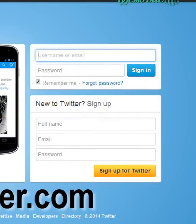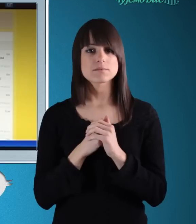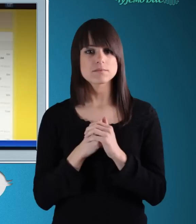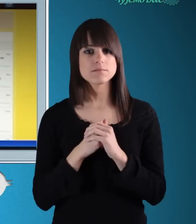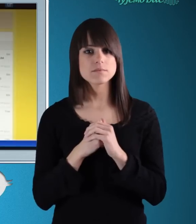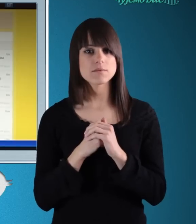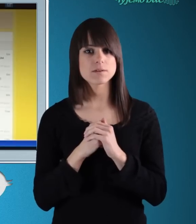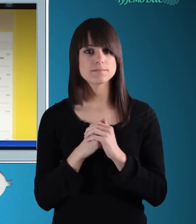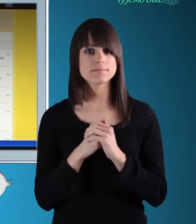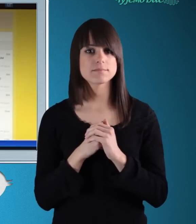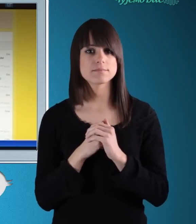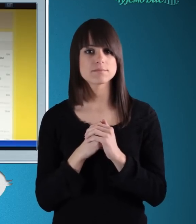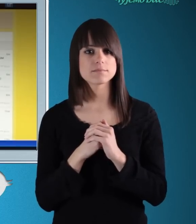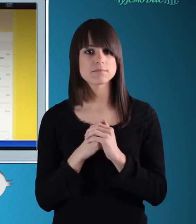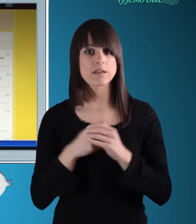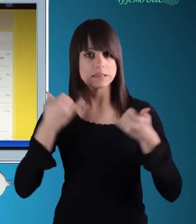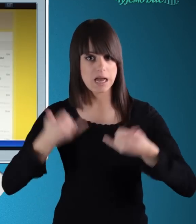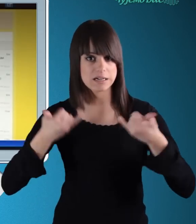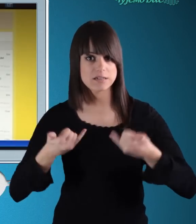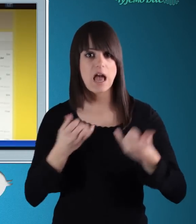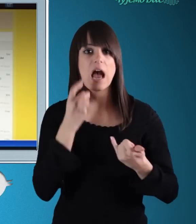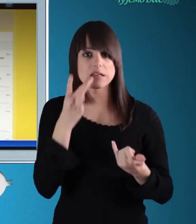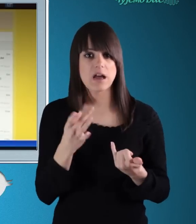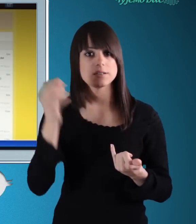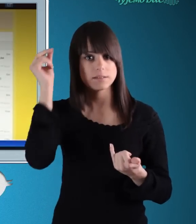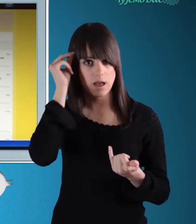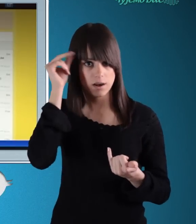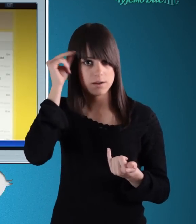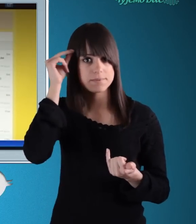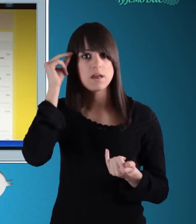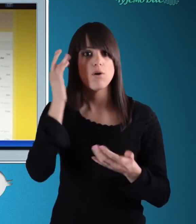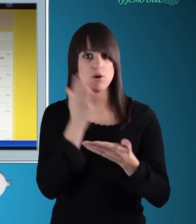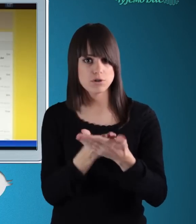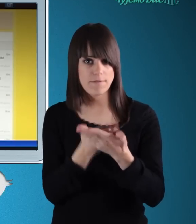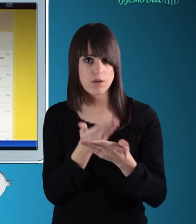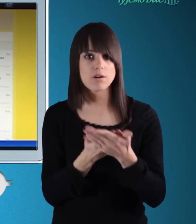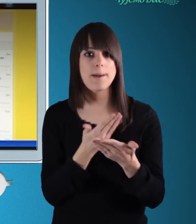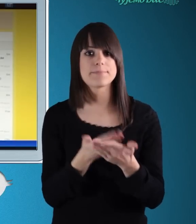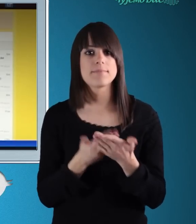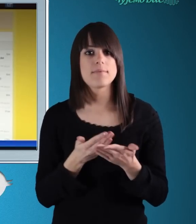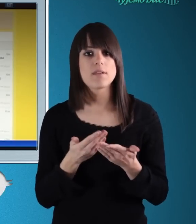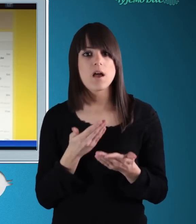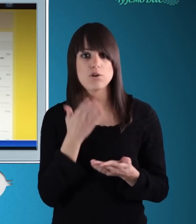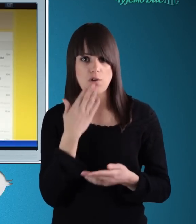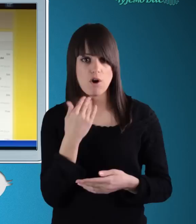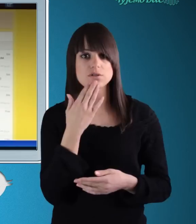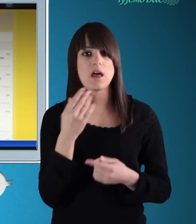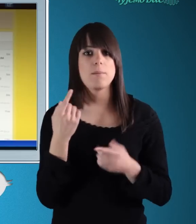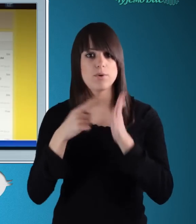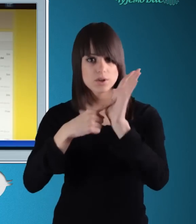Sada kada ste ovladili osnovama korišćenja Twittera, vreme je za konkretne stvari. Imate vrednu informaciju